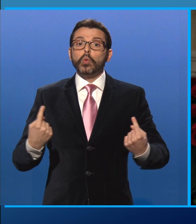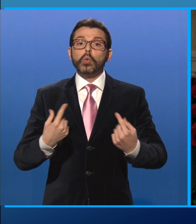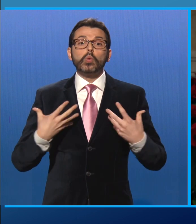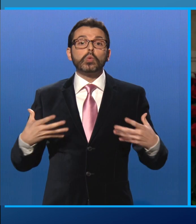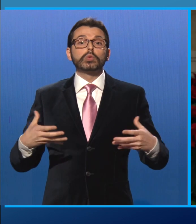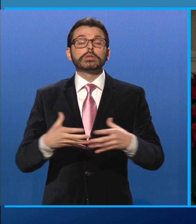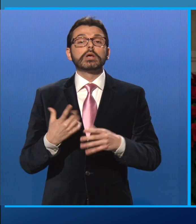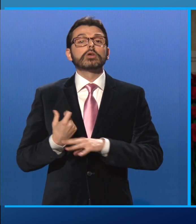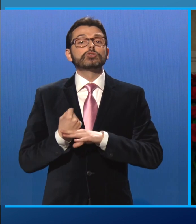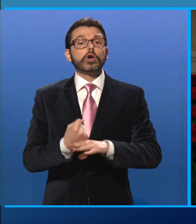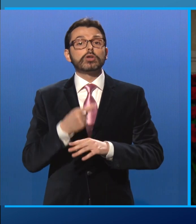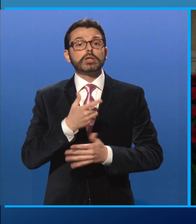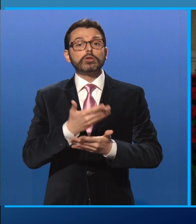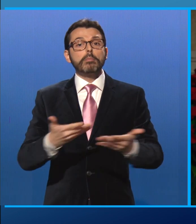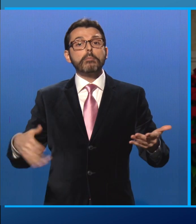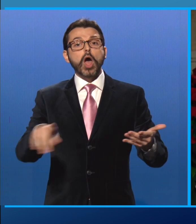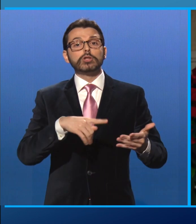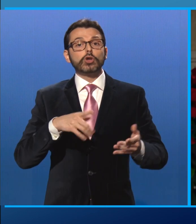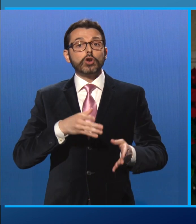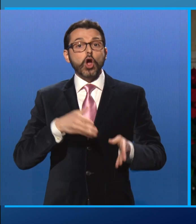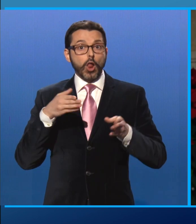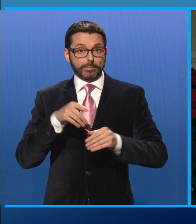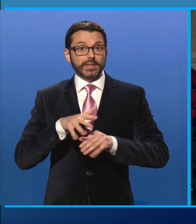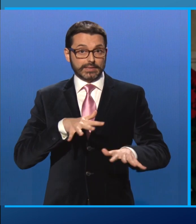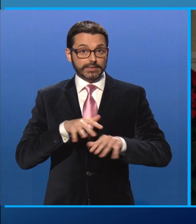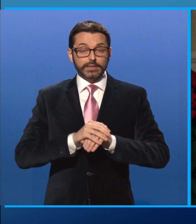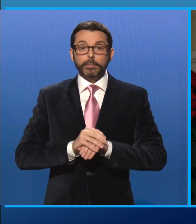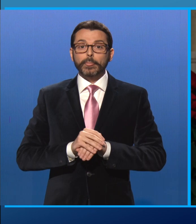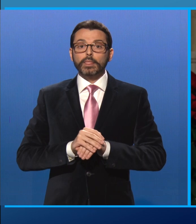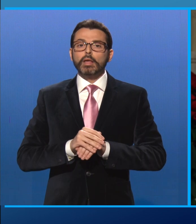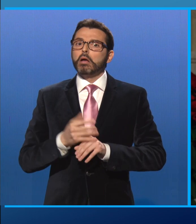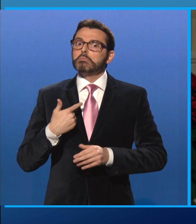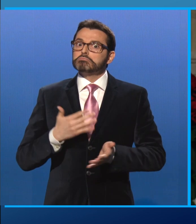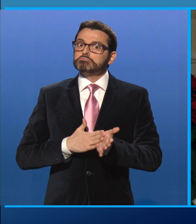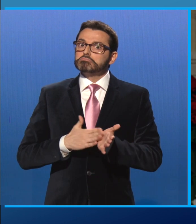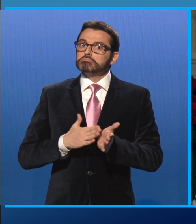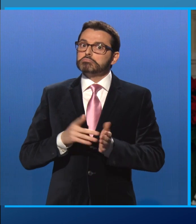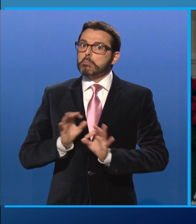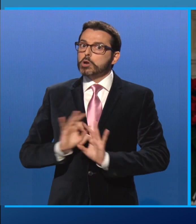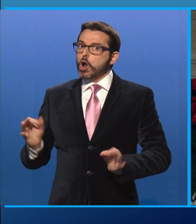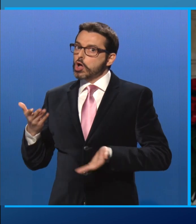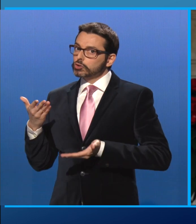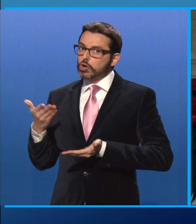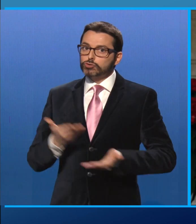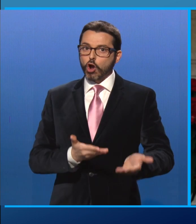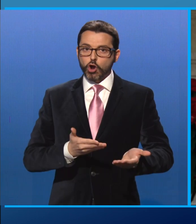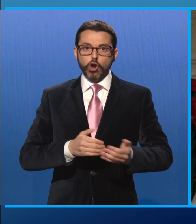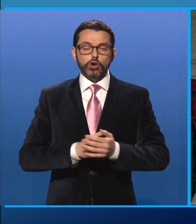sostegno alle popolazioni colpite e nell'apprezzamento per la prontezza e l'efficacia dei soccorsi. Alla protezione